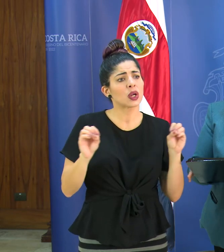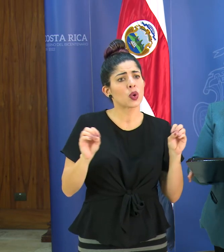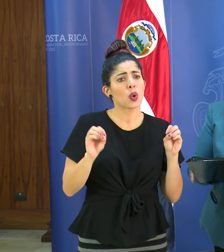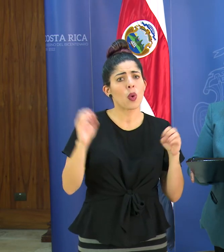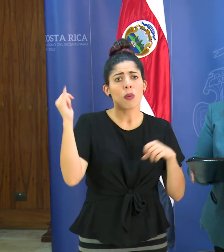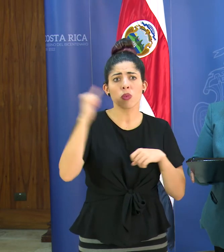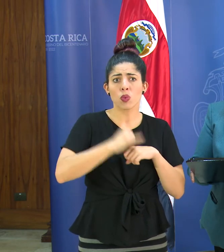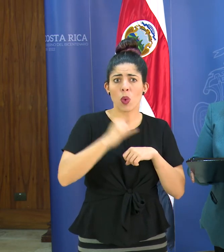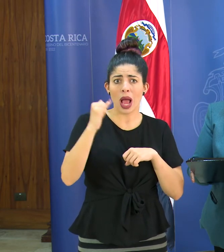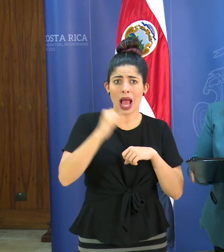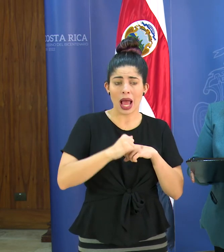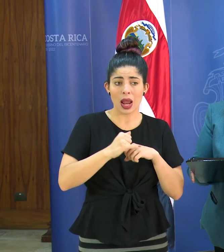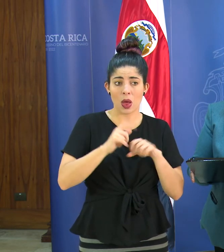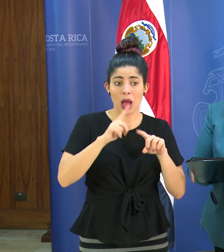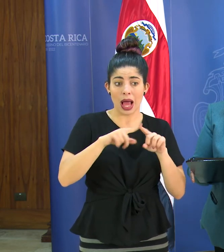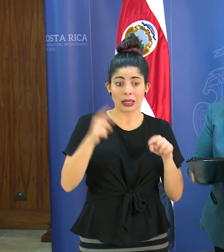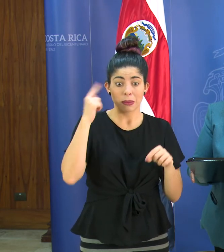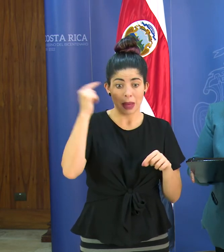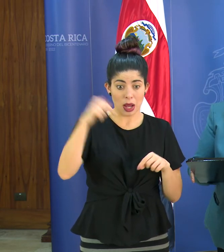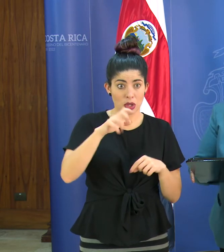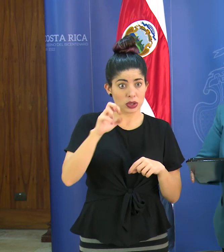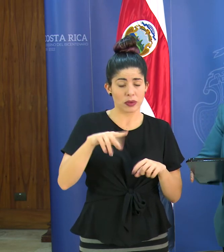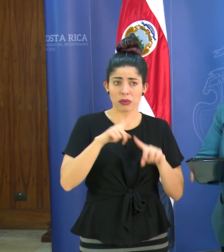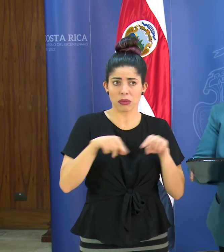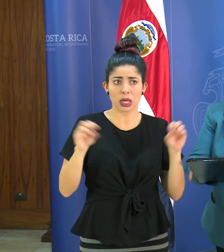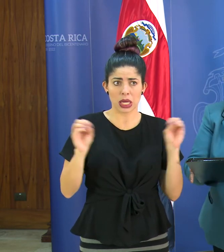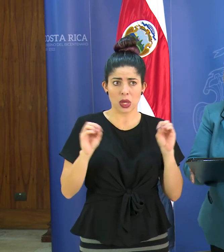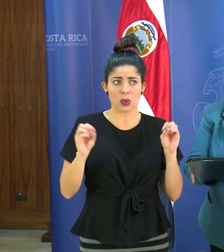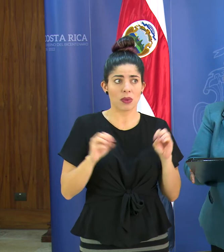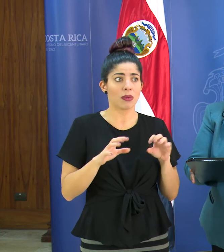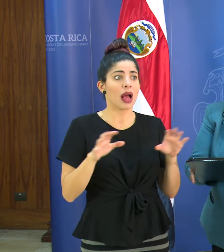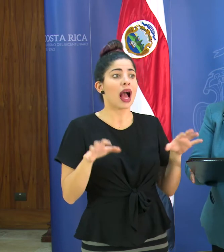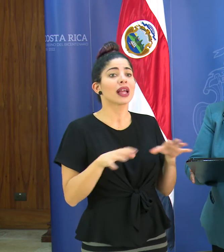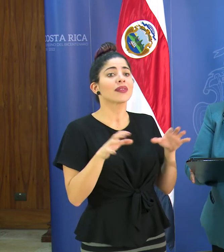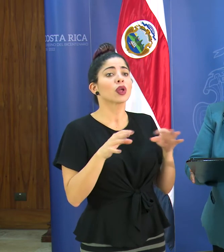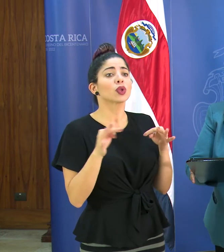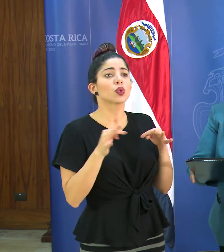vuelo que está programado para el país gracias